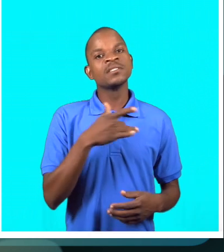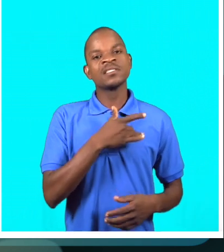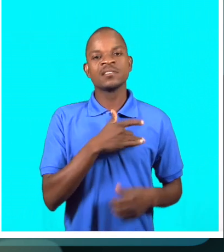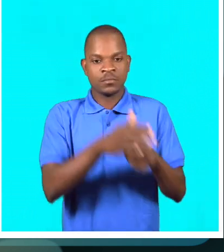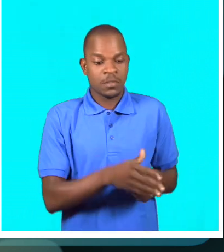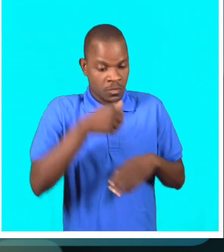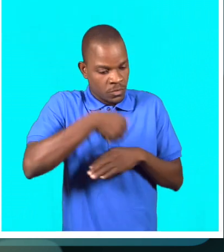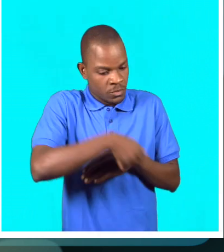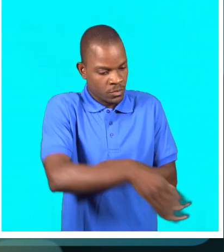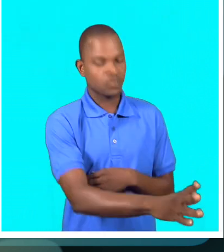discriminação.